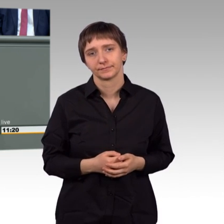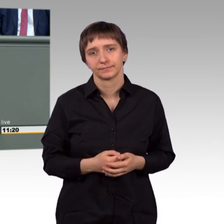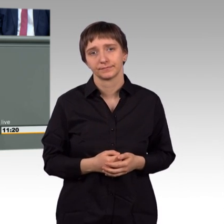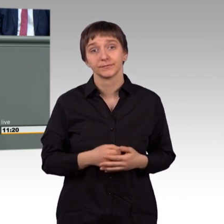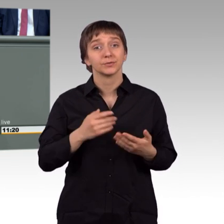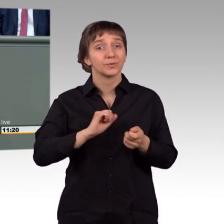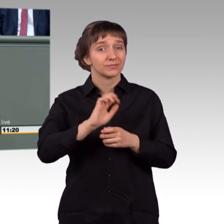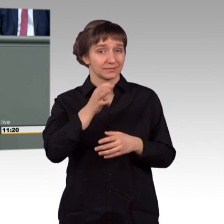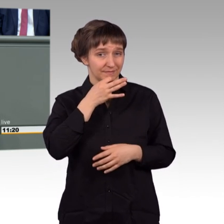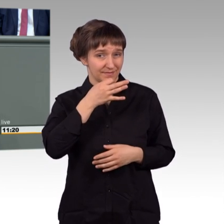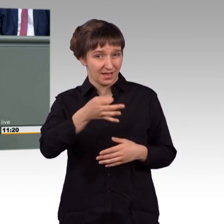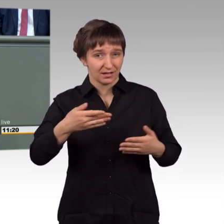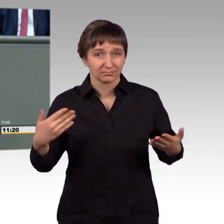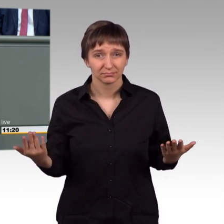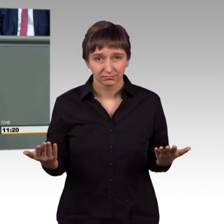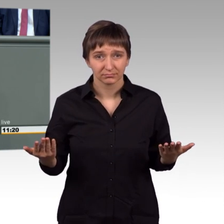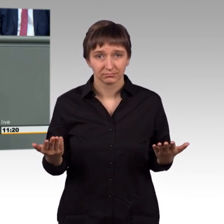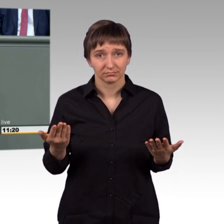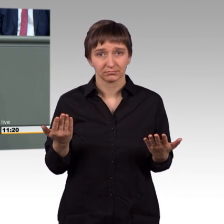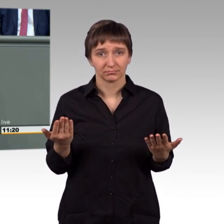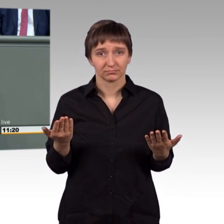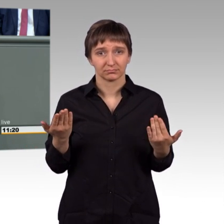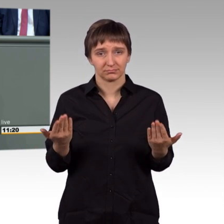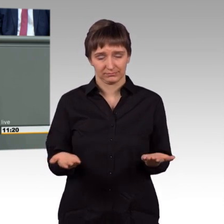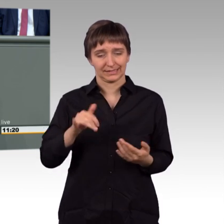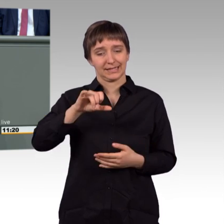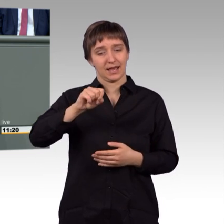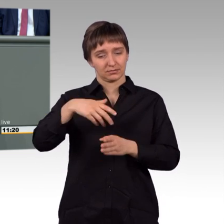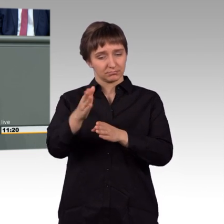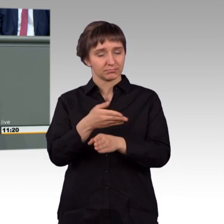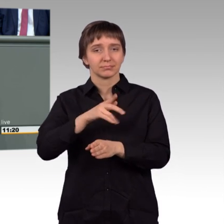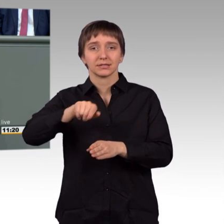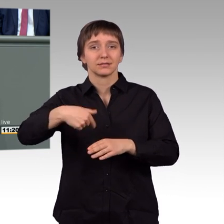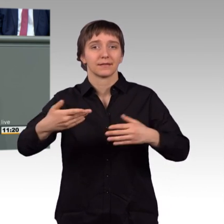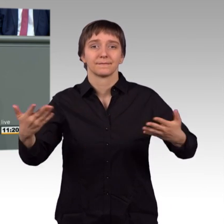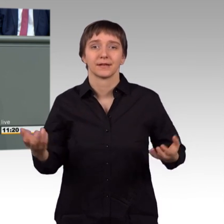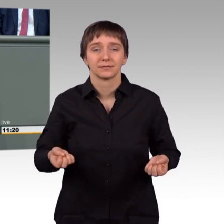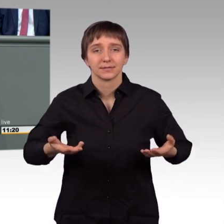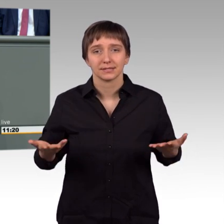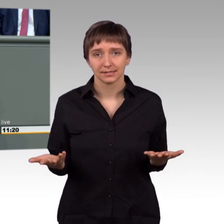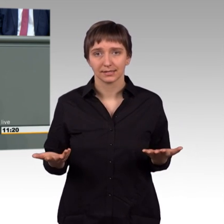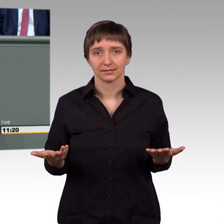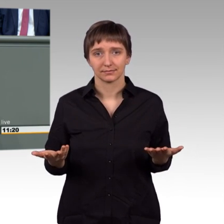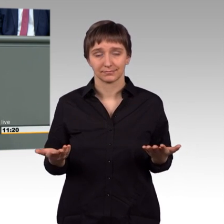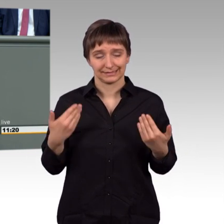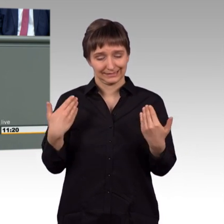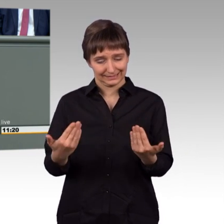und Herren, ist doch, was passiert eigentlich nach dem IS? Und auf diese Frage haben wir bisher keine Antwort